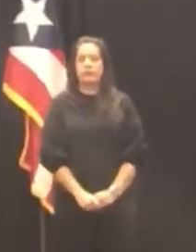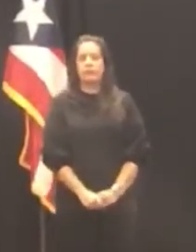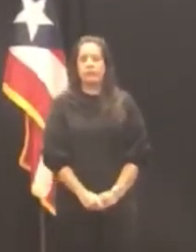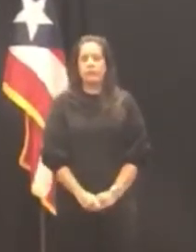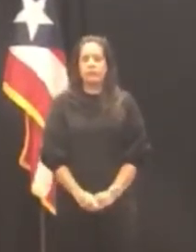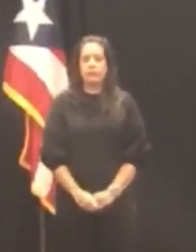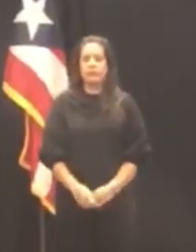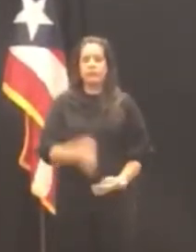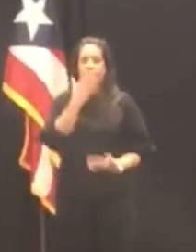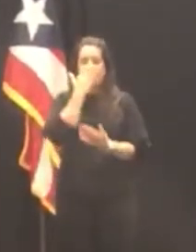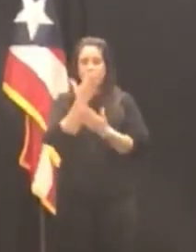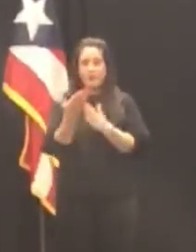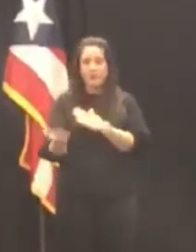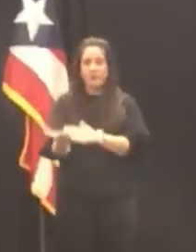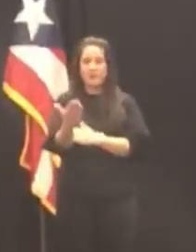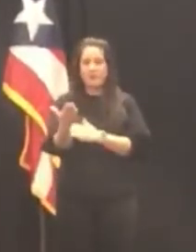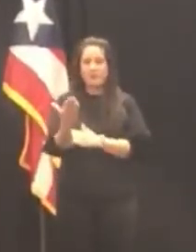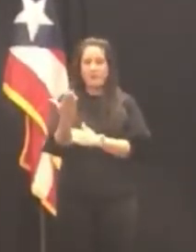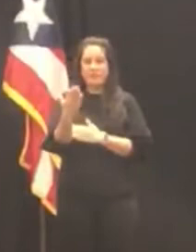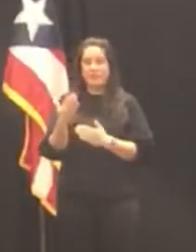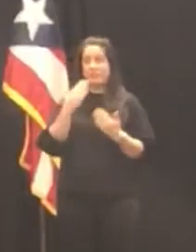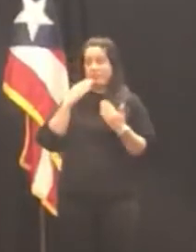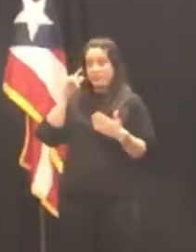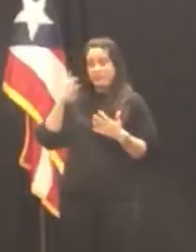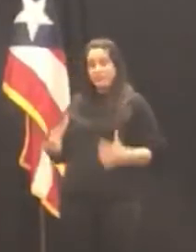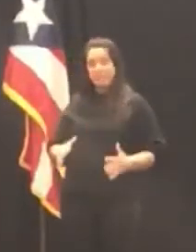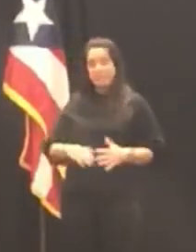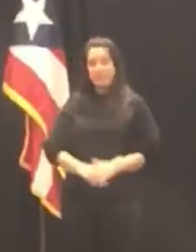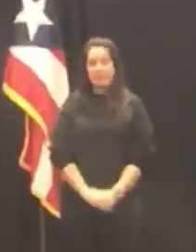buenos días a todos gracias gobernadora